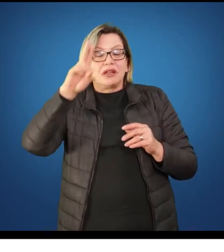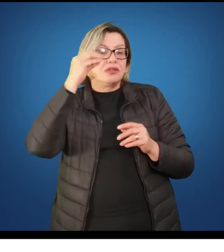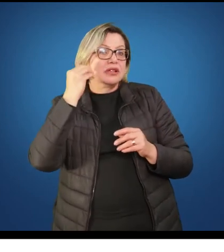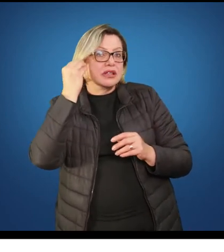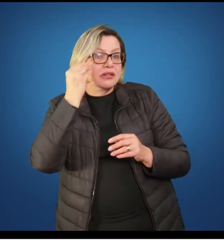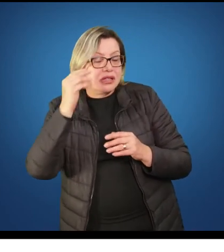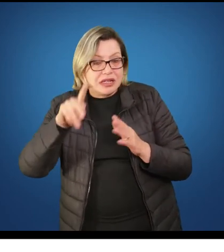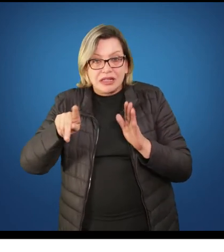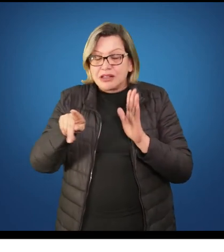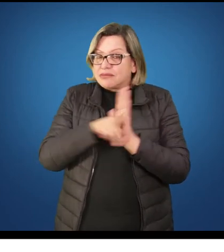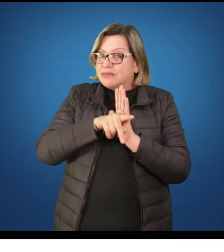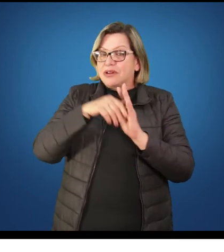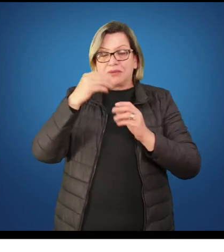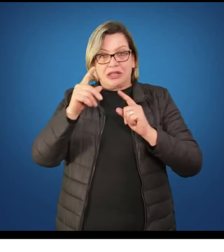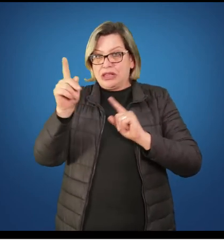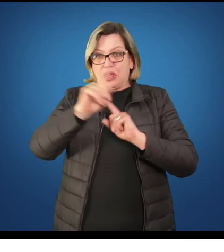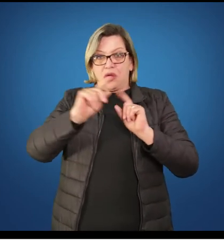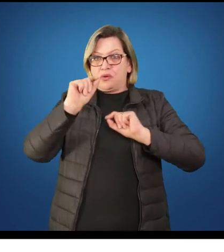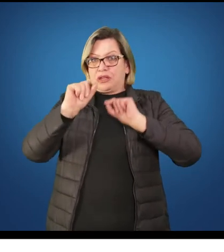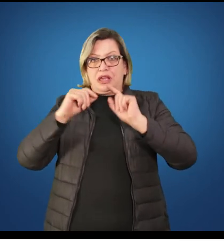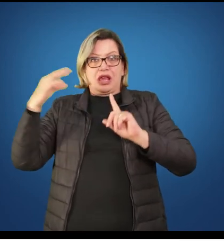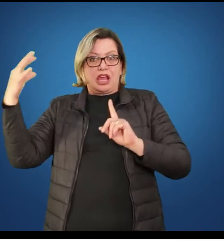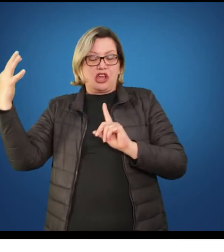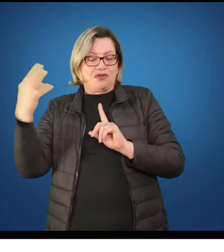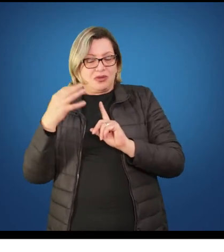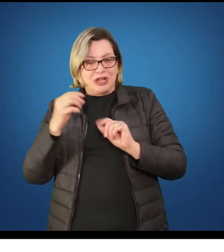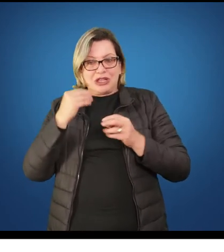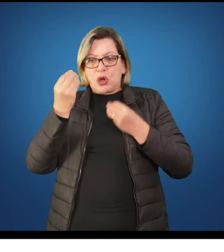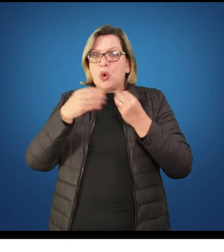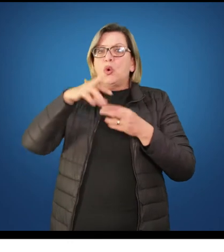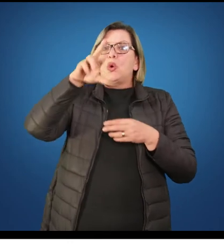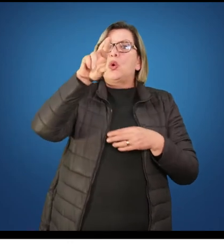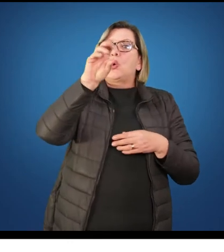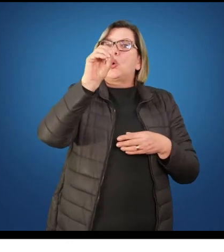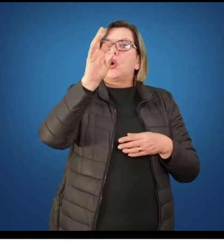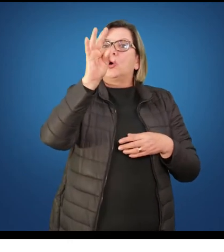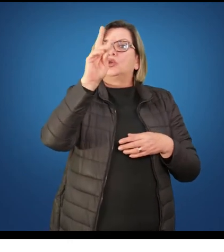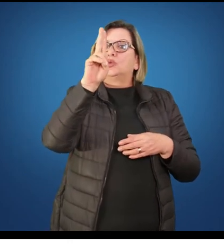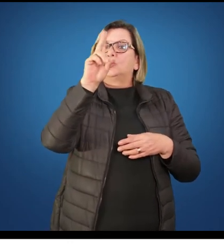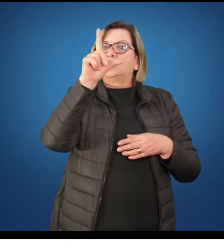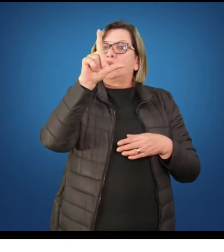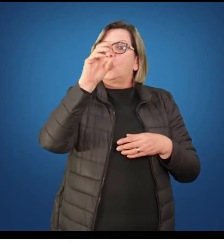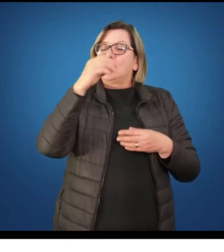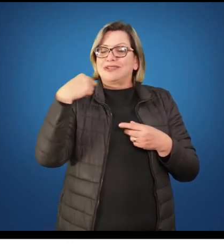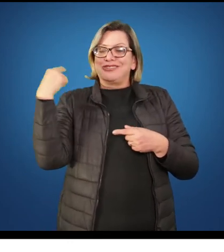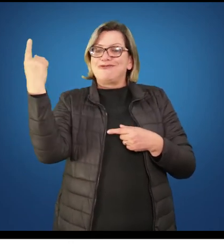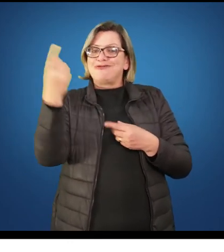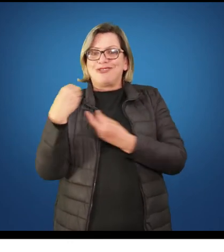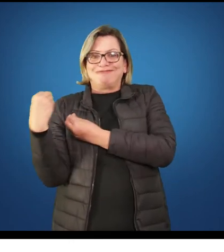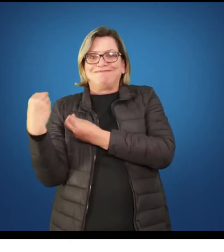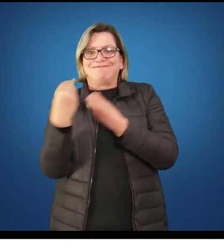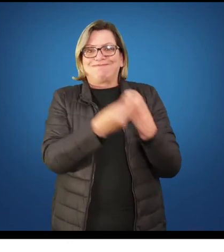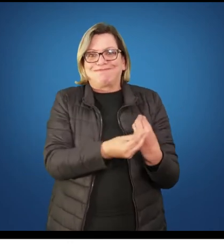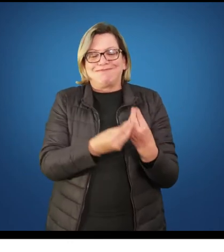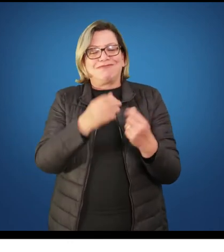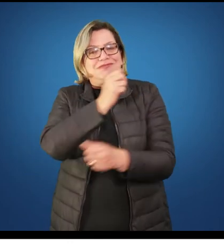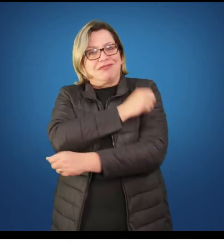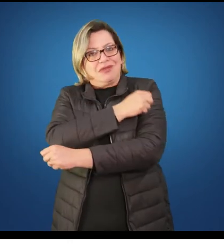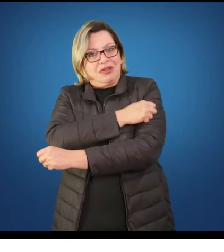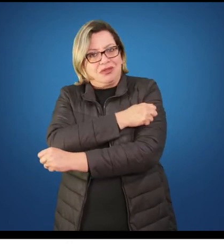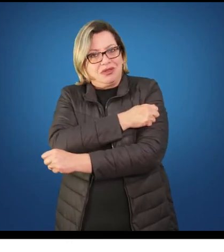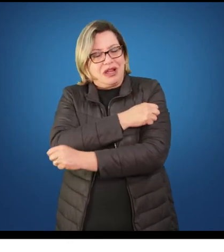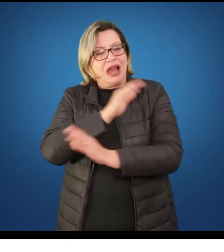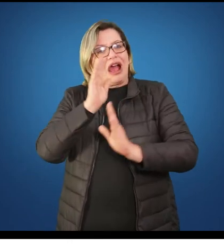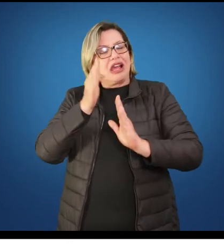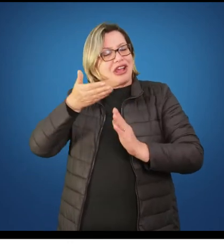fatores biológicos existem, nós não podemos negar, mas os fatores históricos, culturais e sociais são os grandes